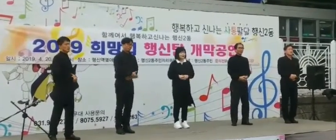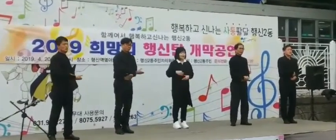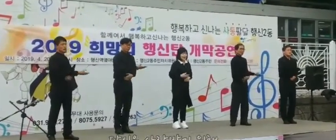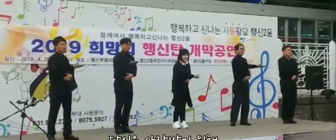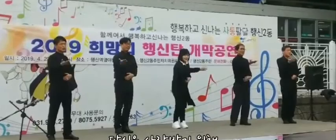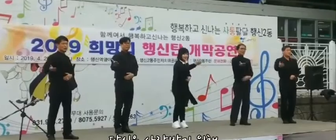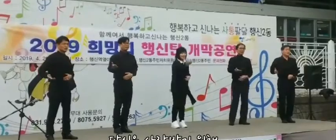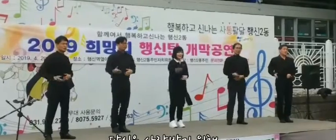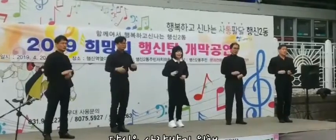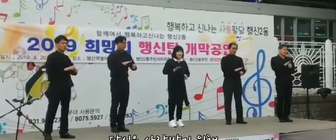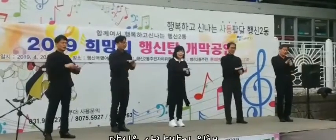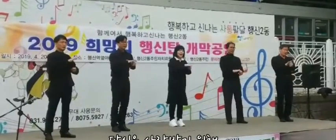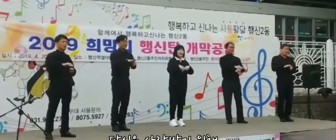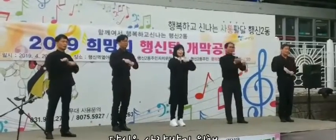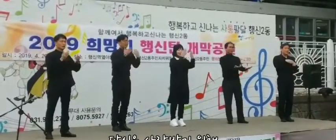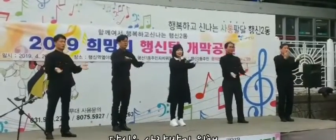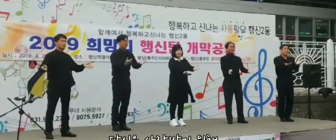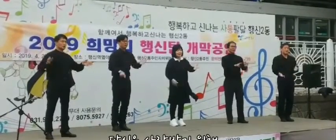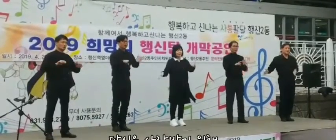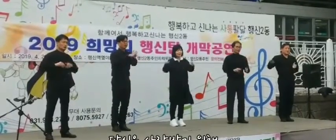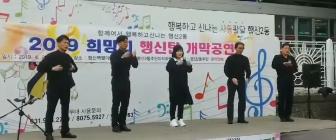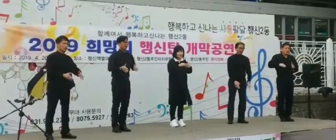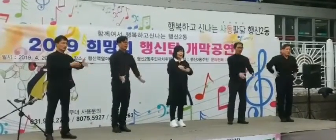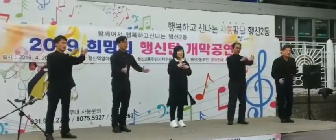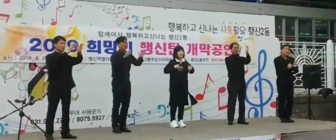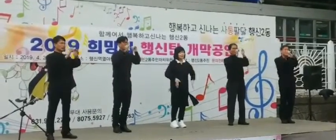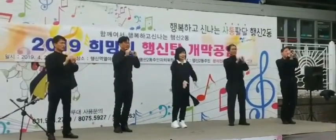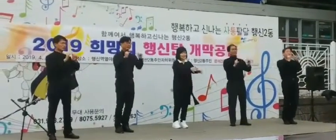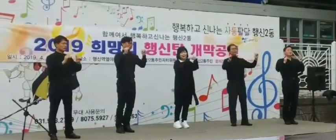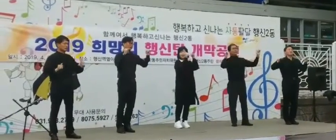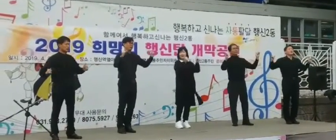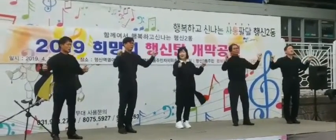당신은 사랑받기 위해 태어난 사람